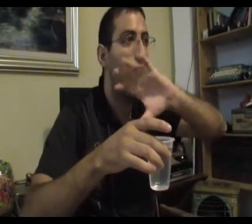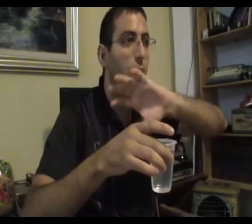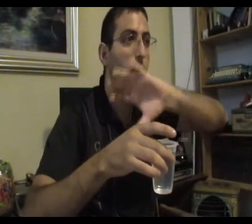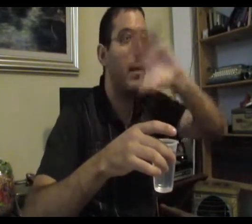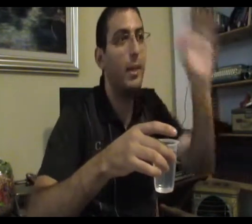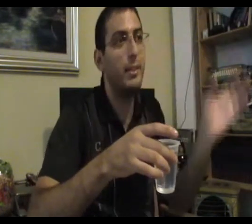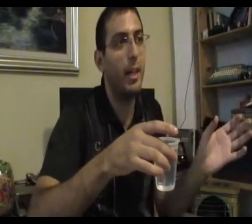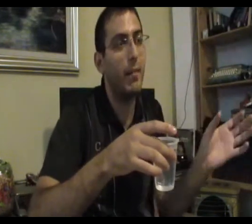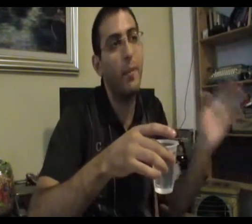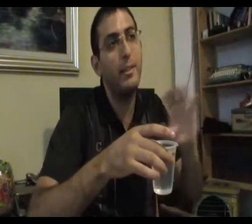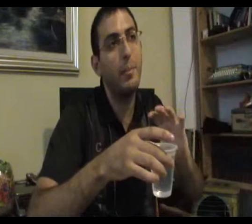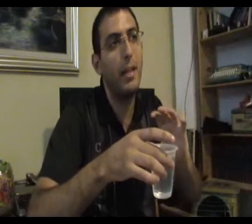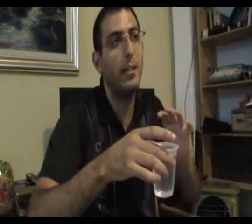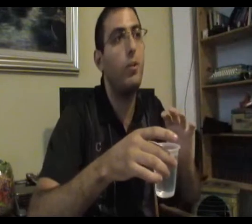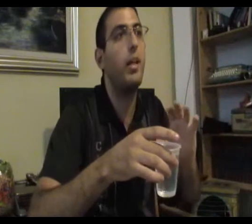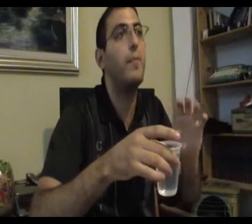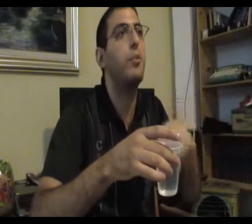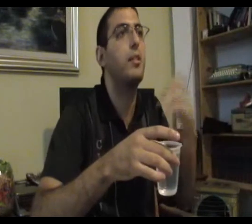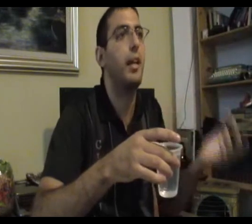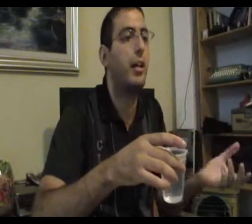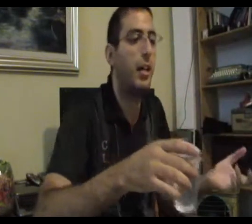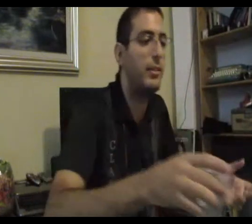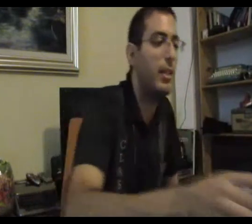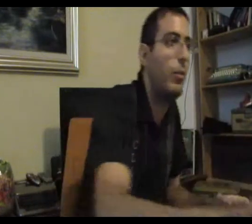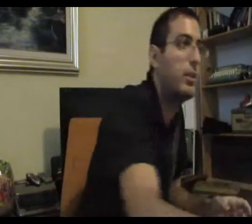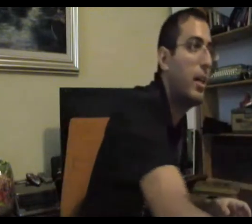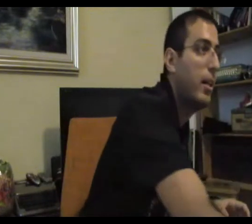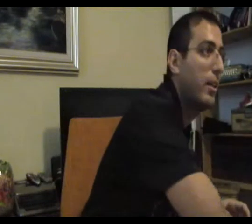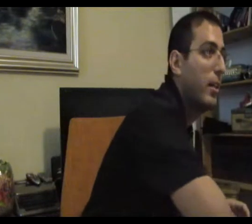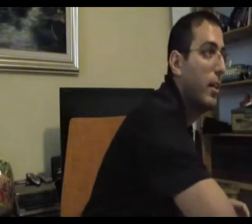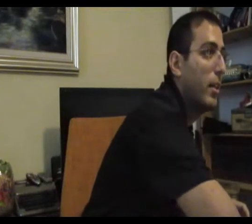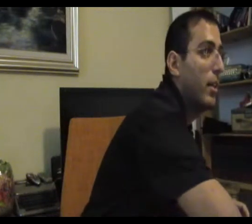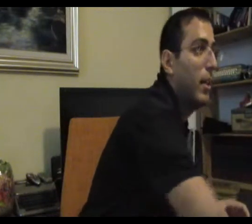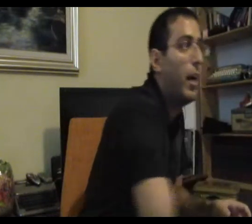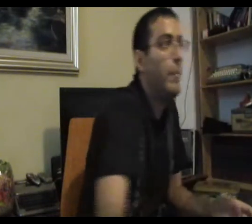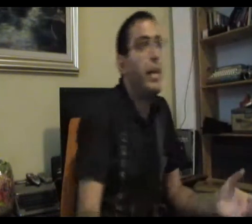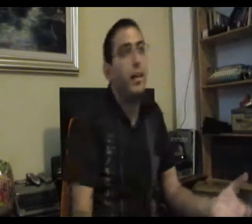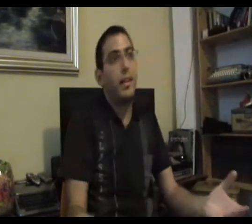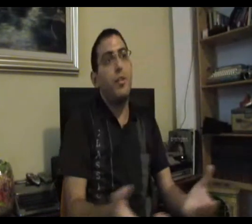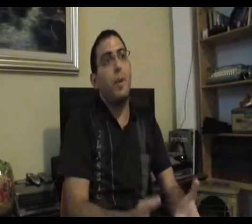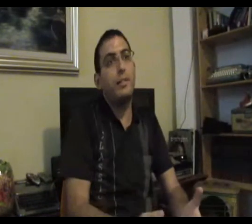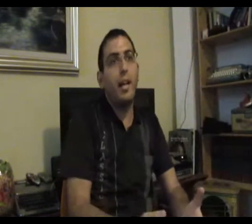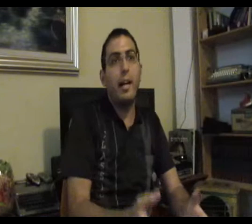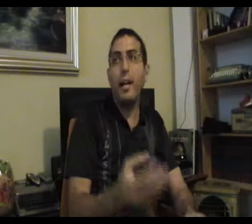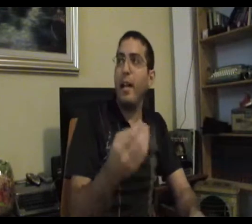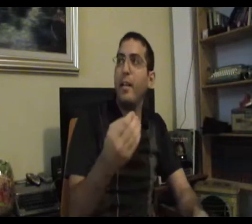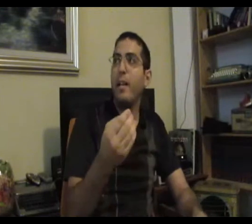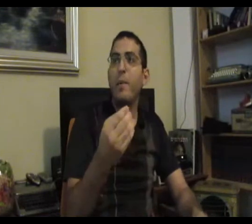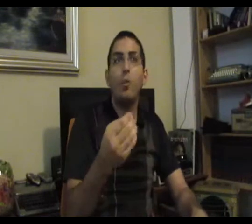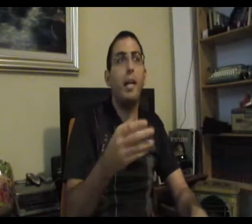יש בה גם חצי ריק וגם חצי מלאה אתה לא יכול להגיד להם, תסתכל רק על חצי הקוס המלאה כי יש גם חצי ריקה לכן, אם הייתי אומר